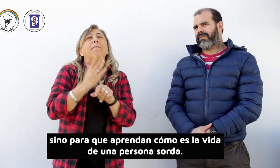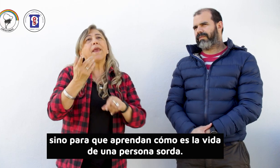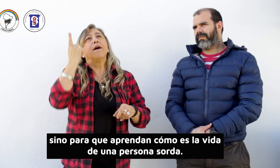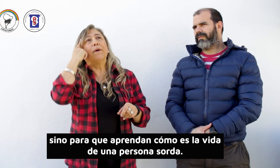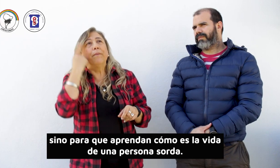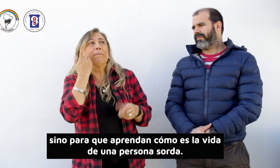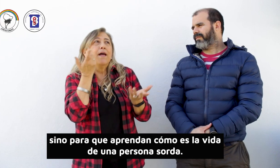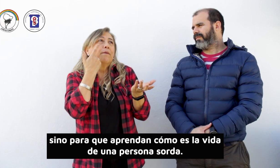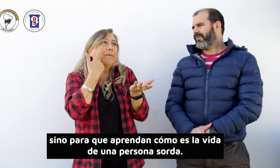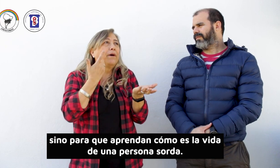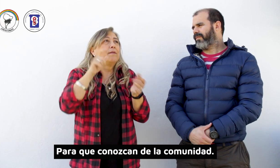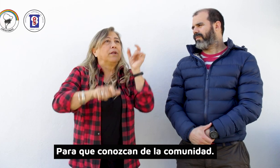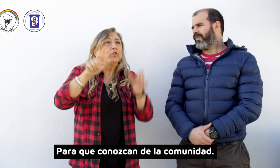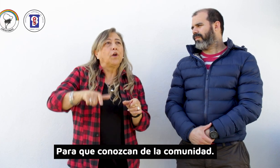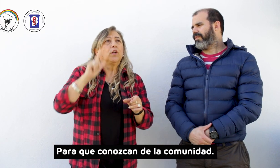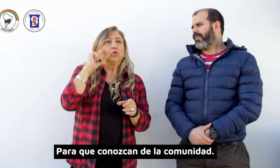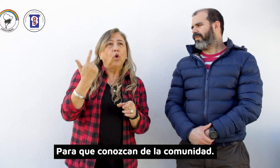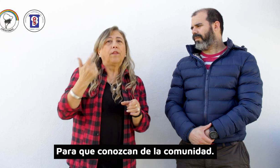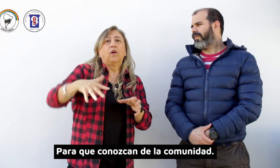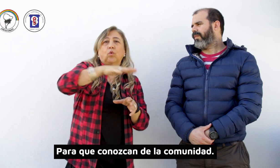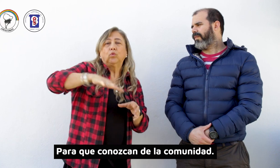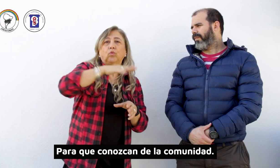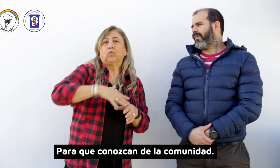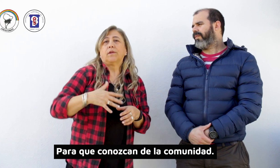es la vida de una persona sorda, para que conozcan de la comunidad.